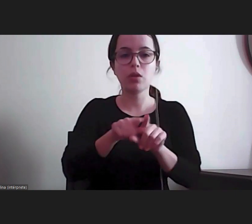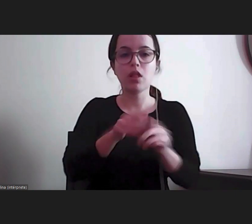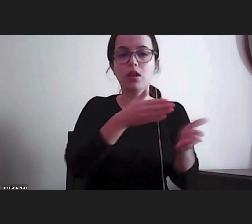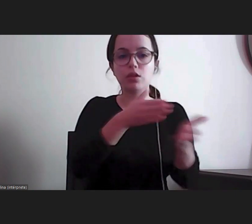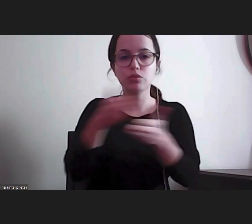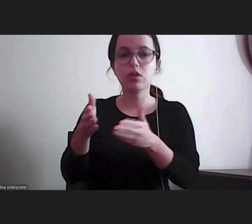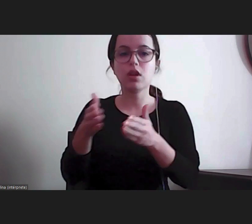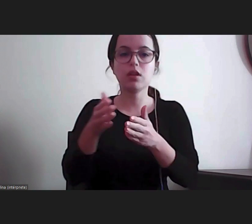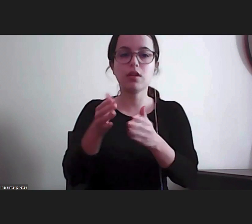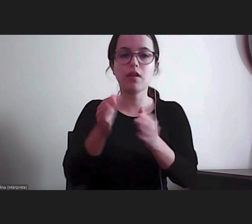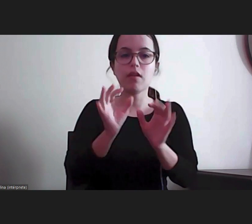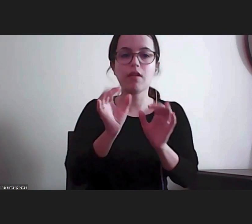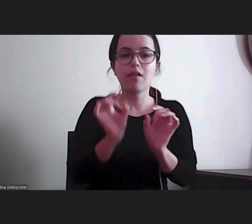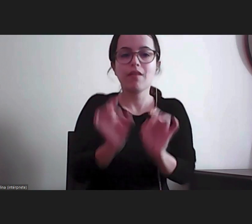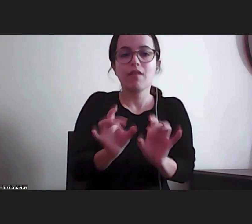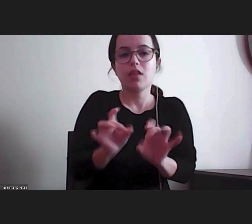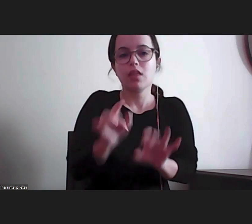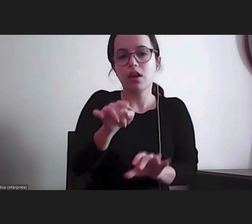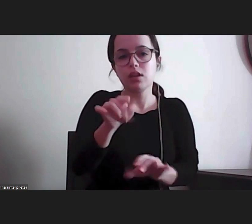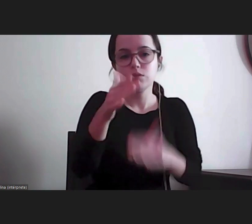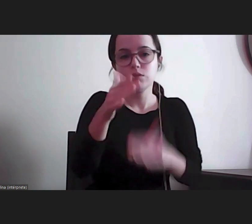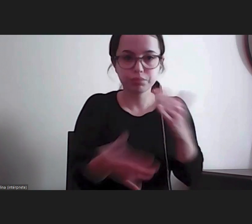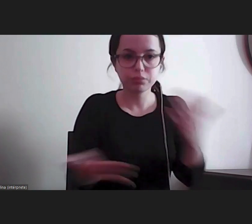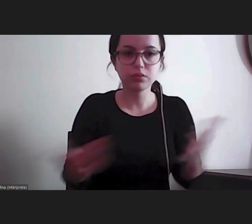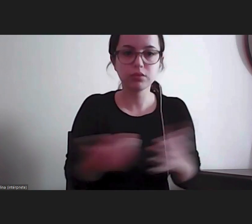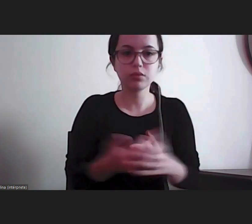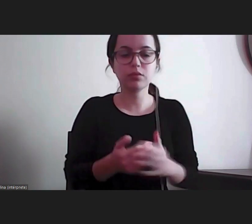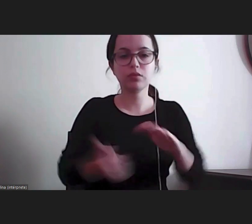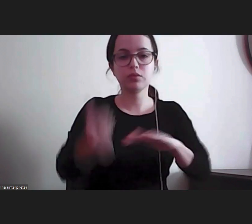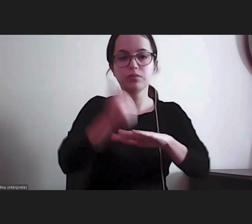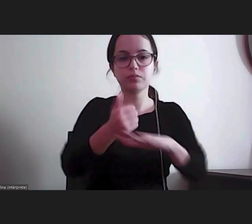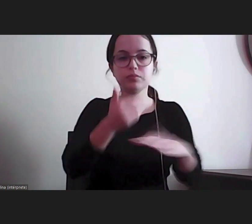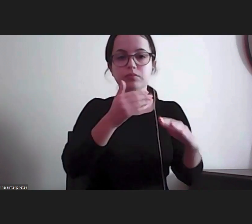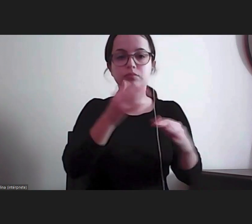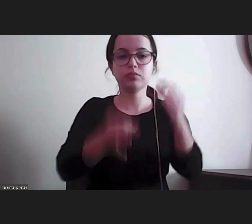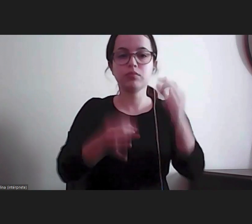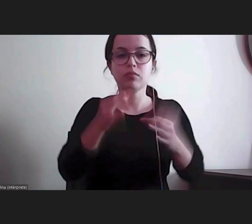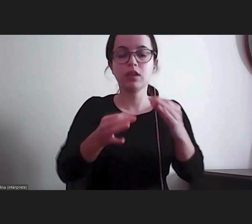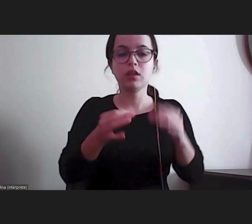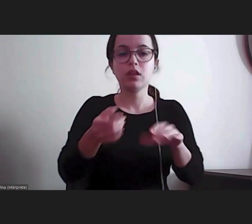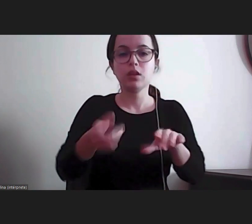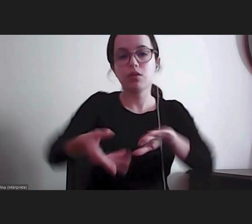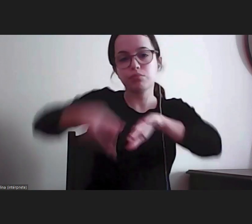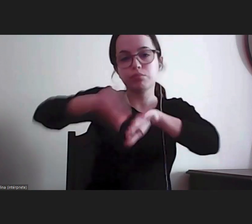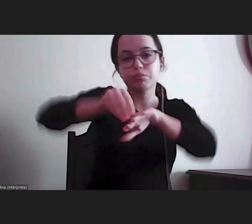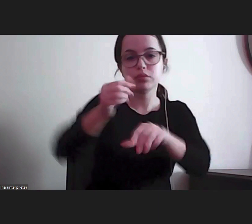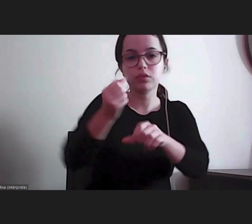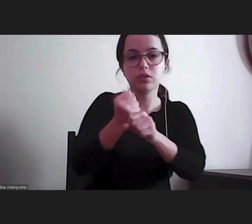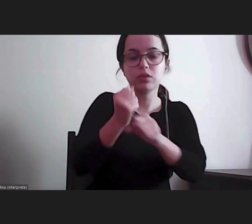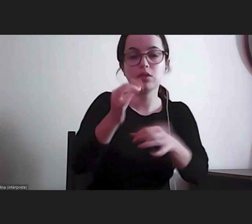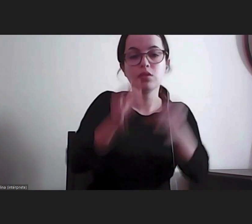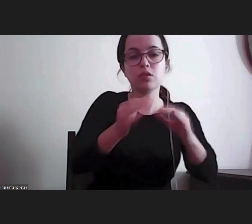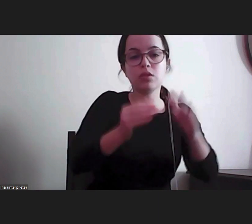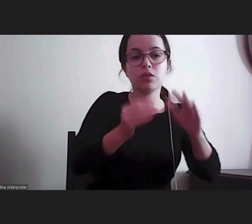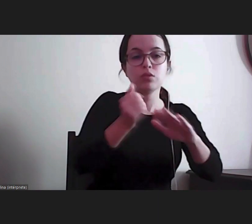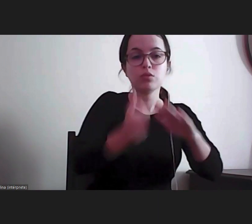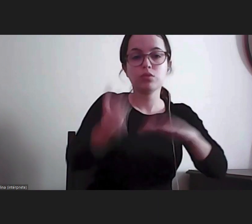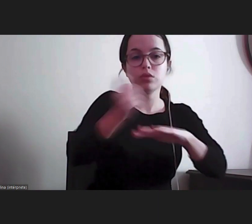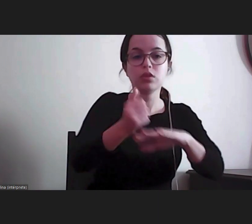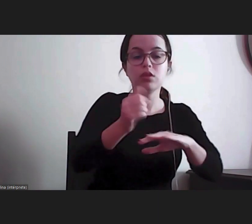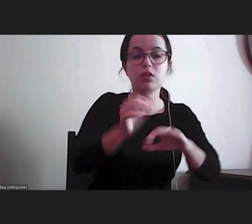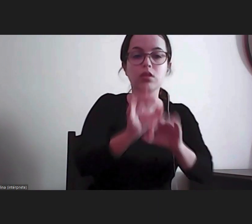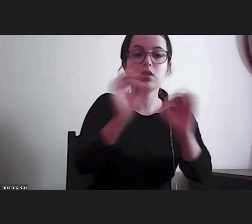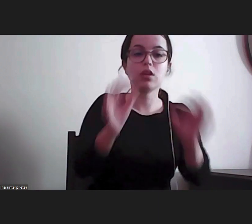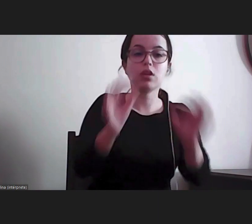Prevenção. Portanto, o Provedor de Justiça português acumula estas qualidades. É o Provedor de Justiça, tal como previsto na Constituição da